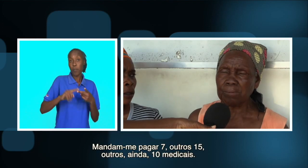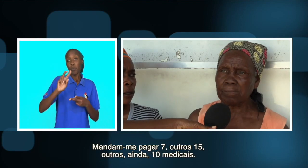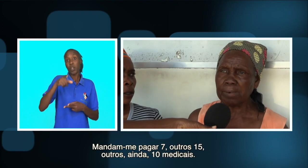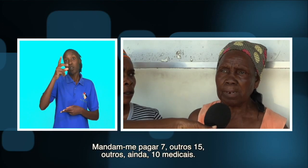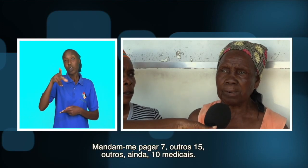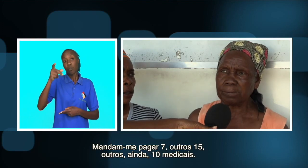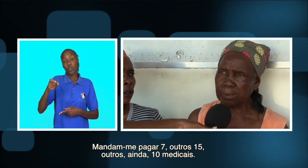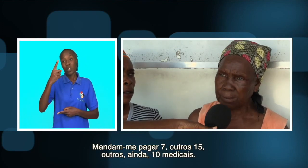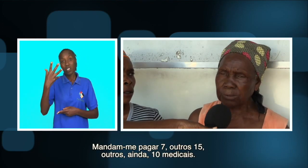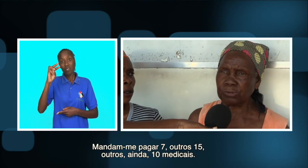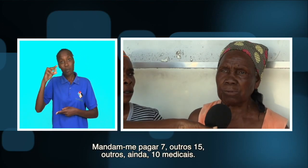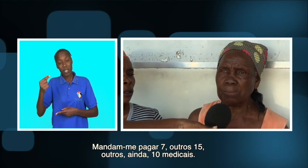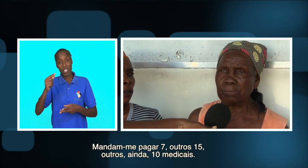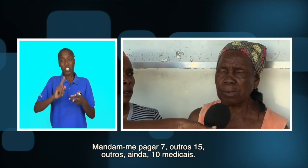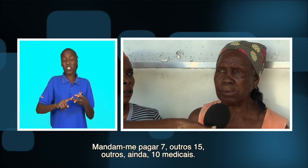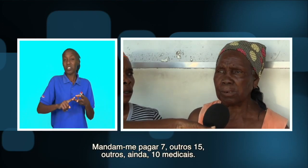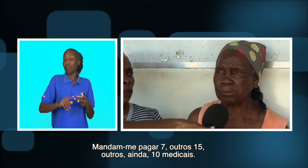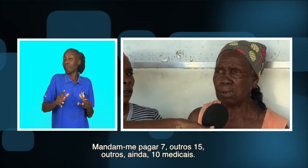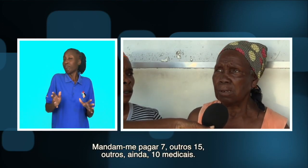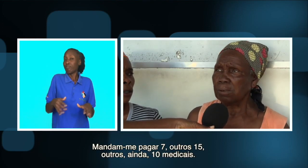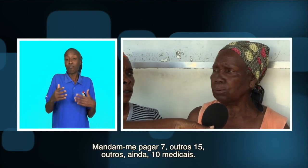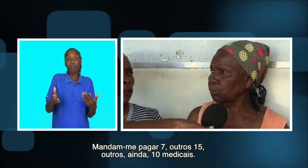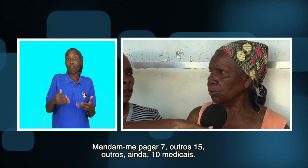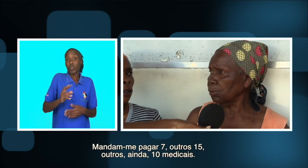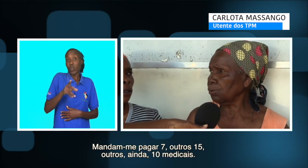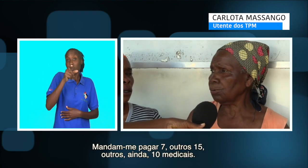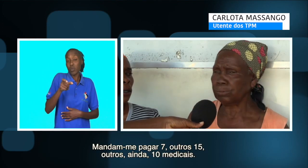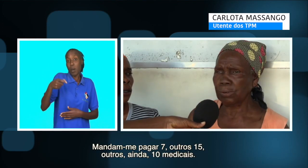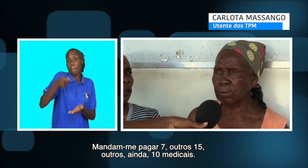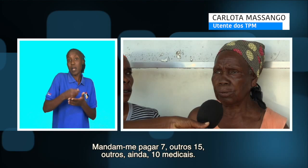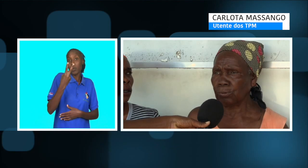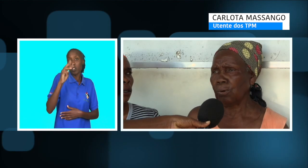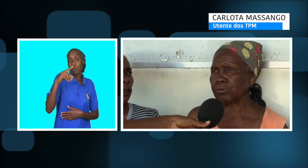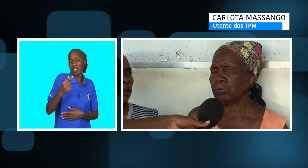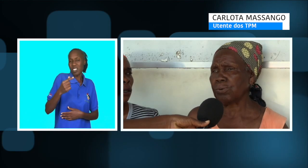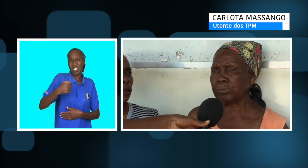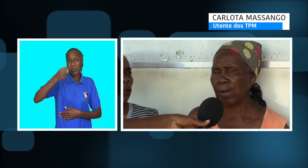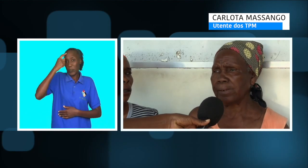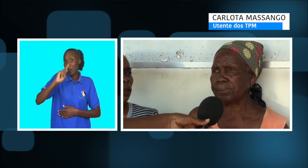Alguns mandam me pagar 7, outros 15, outros ainda 10 meticais.